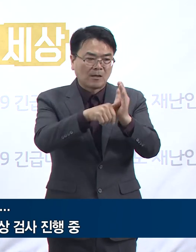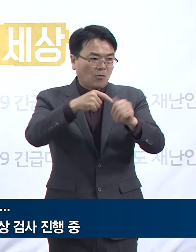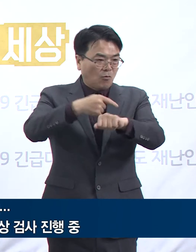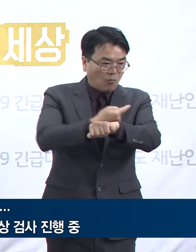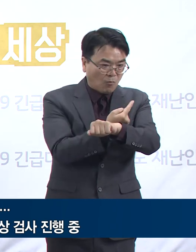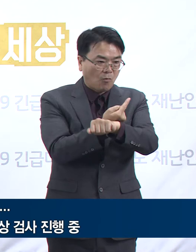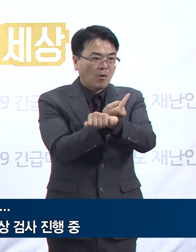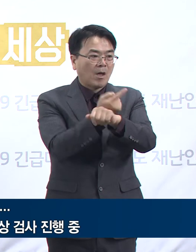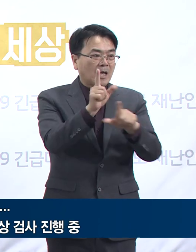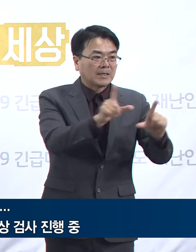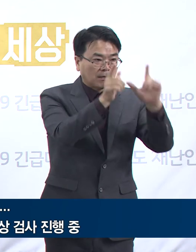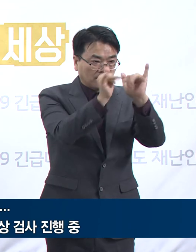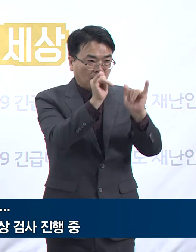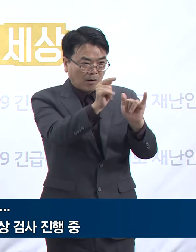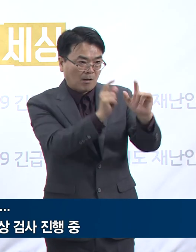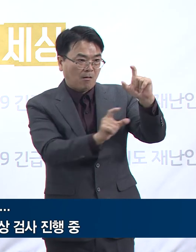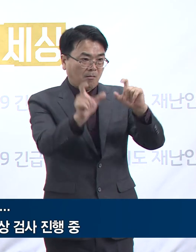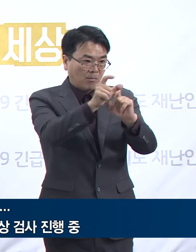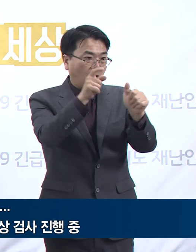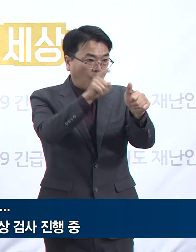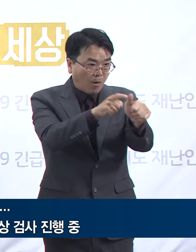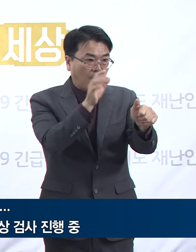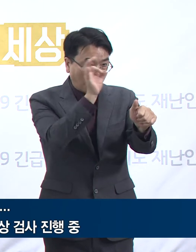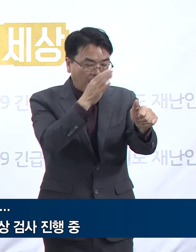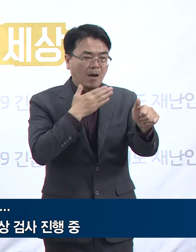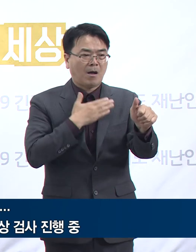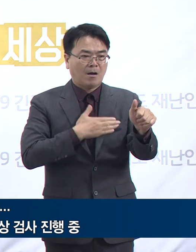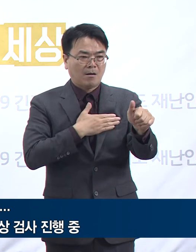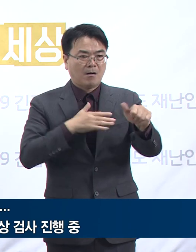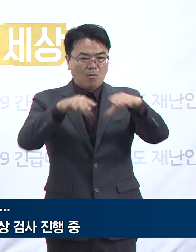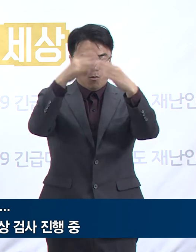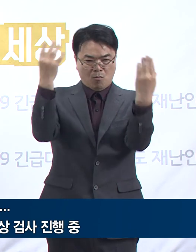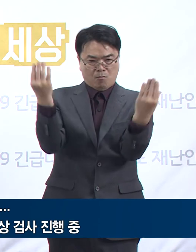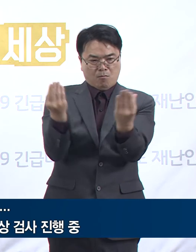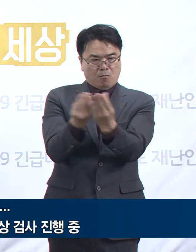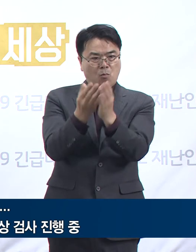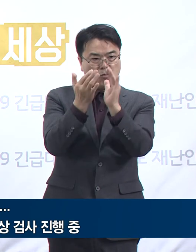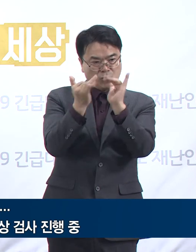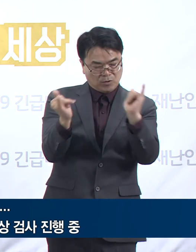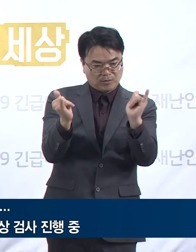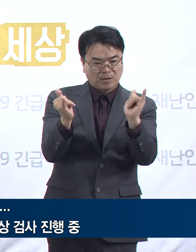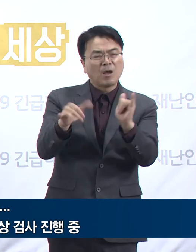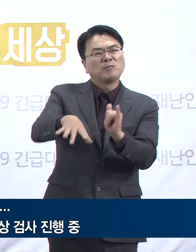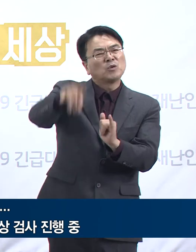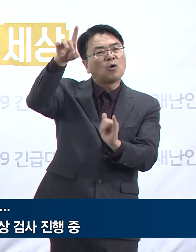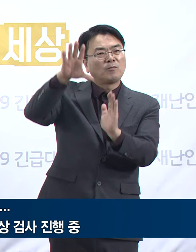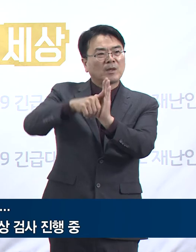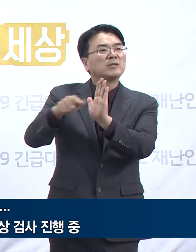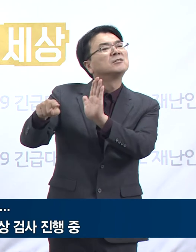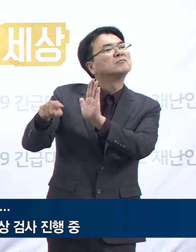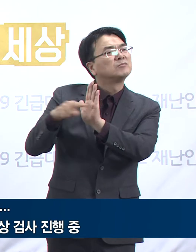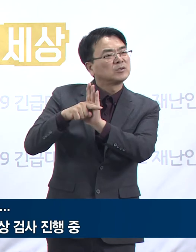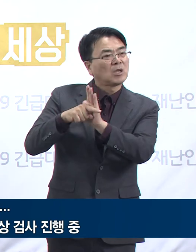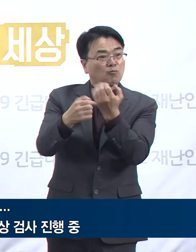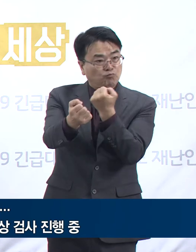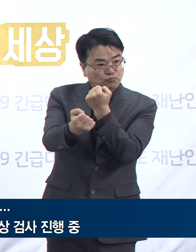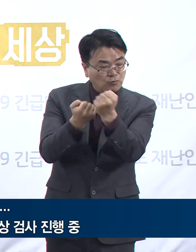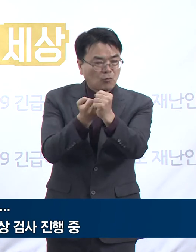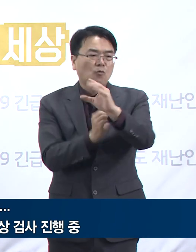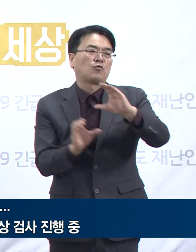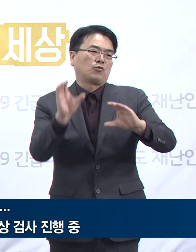입소자 1명이 추가 확진되었는데 전수검사 시는 음성 판정이었던 분이었습니다. 해당